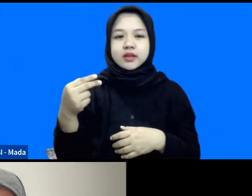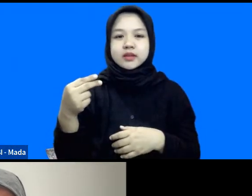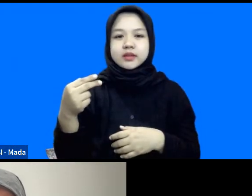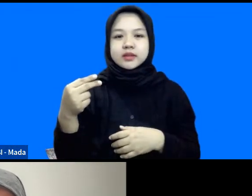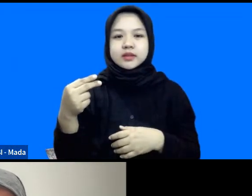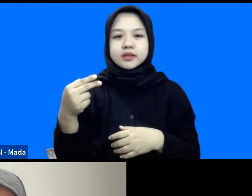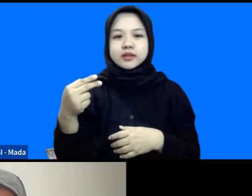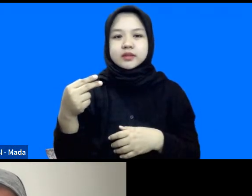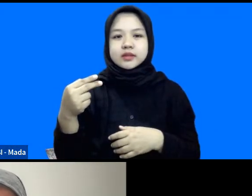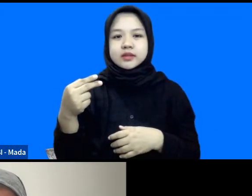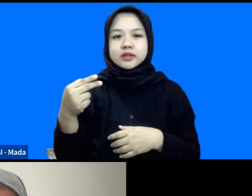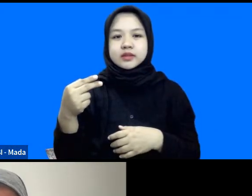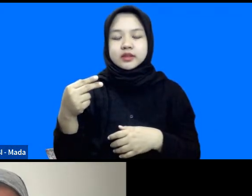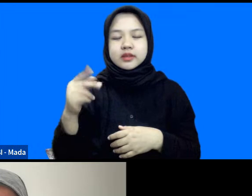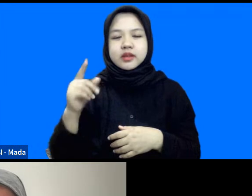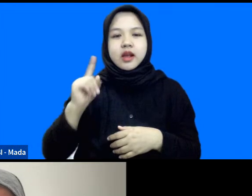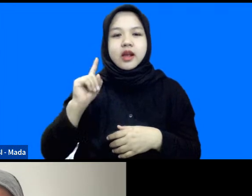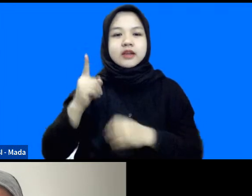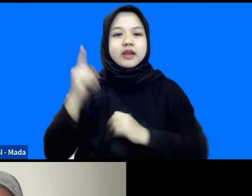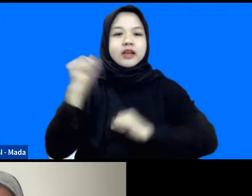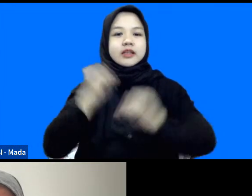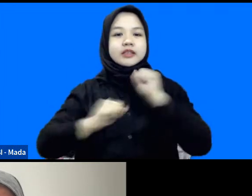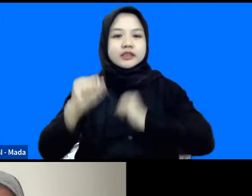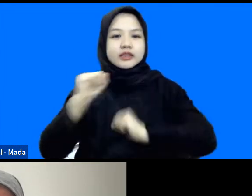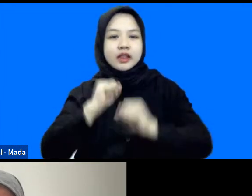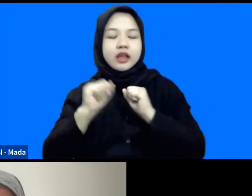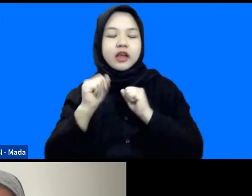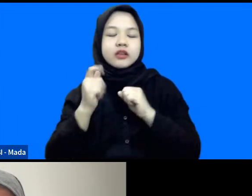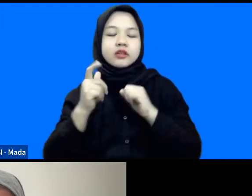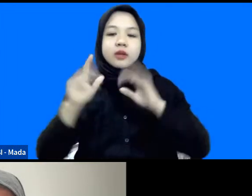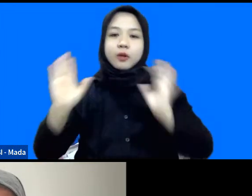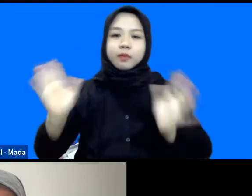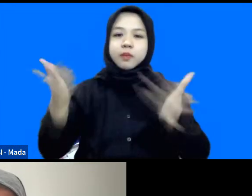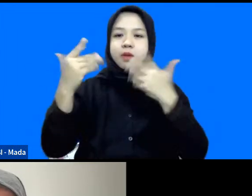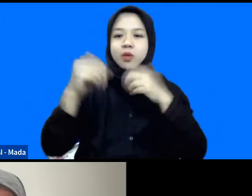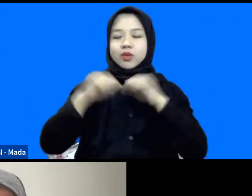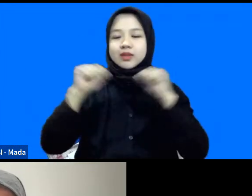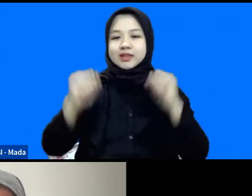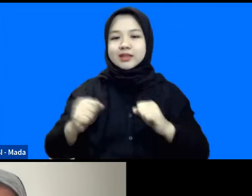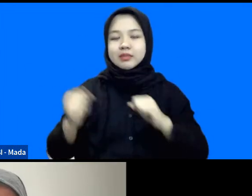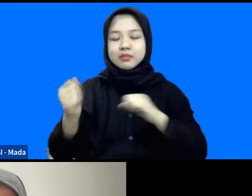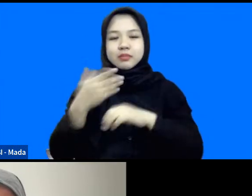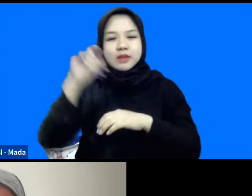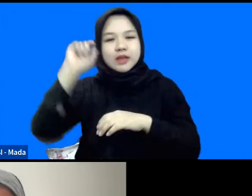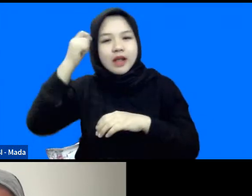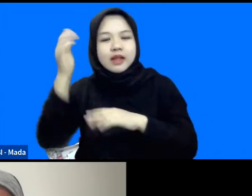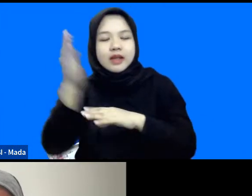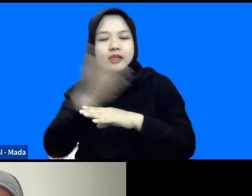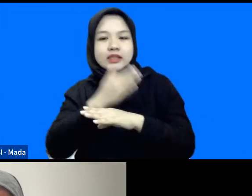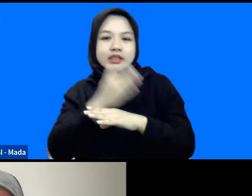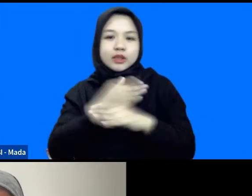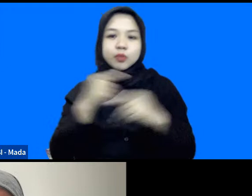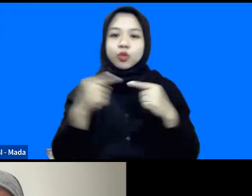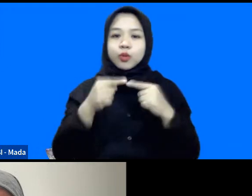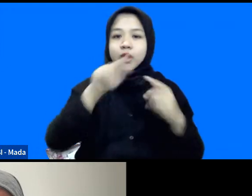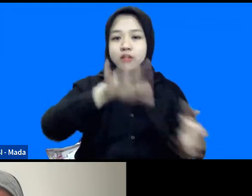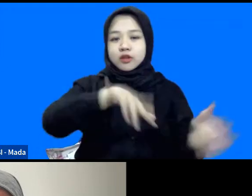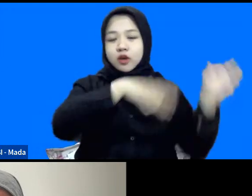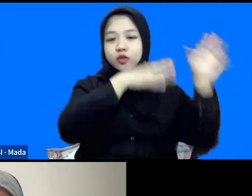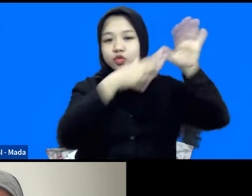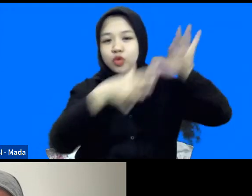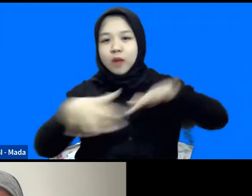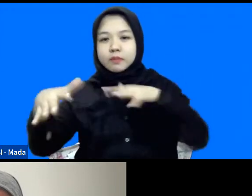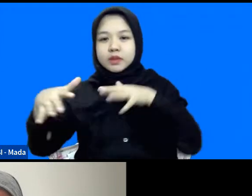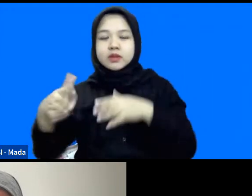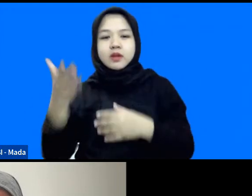Antara lain kegiatan membangun sistem peringatan dini, juga tsunami. Kemudian juga beliau